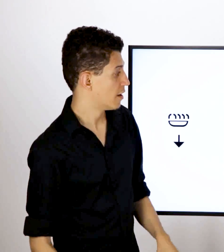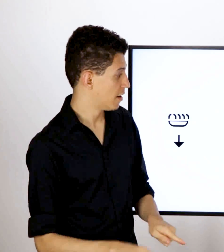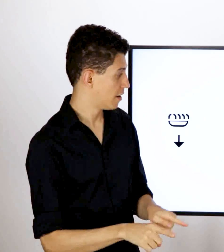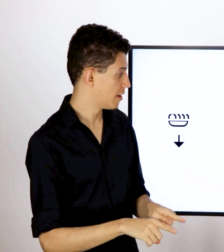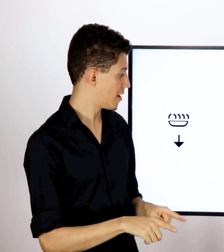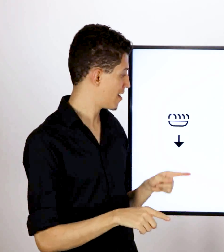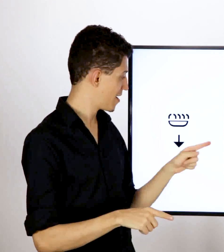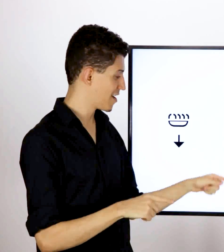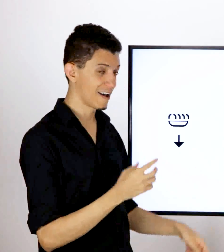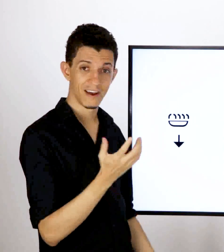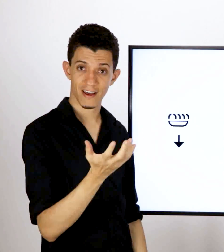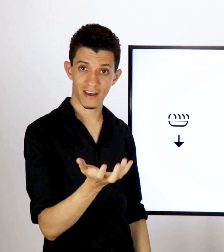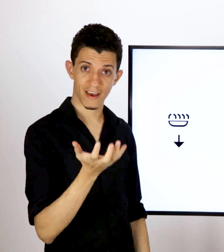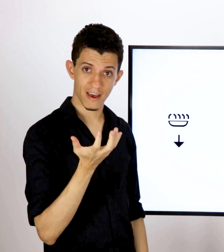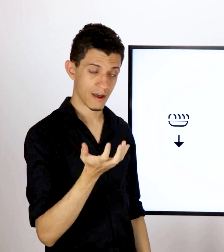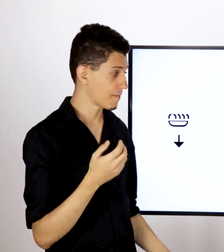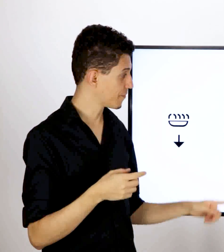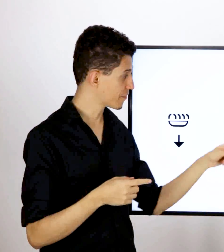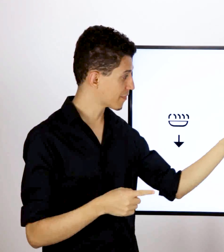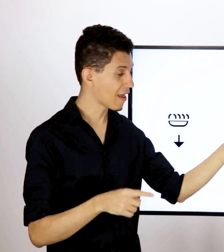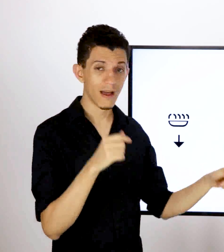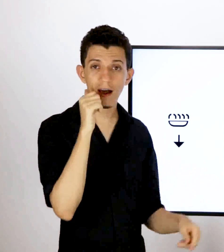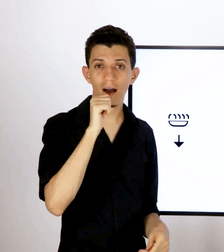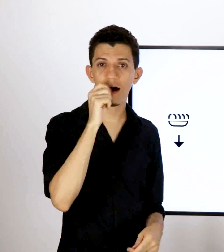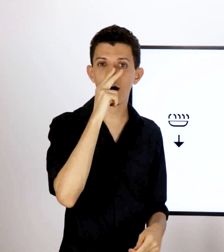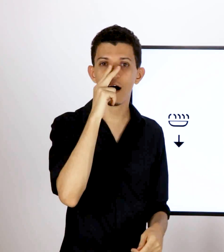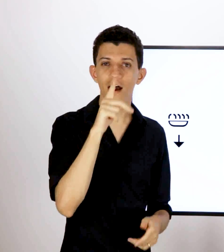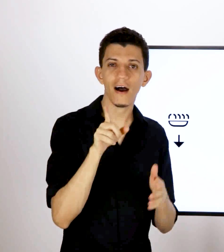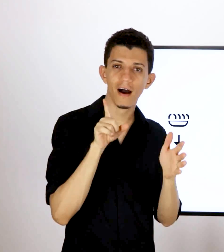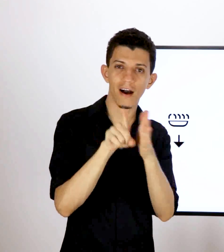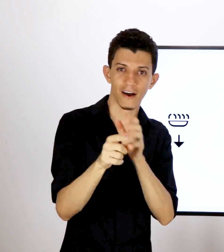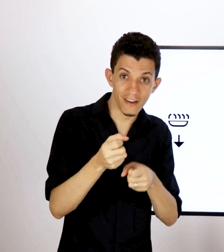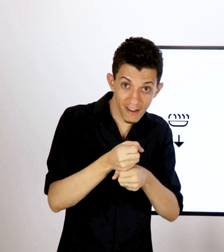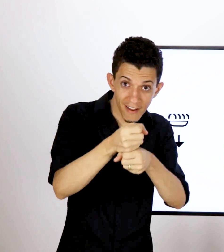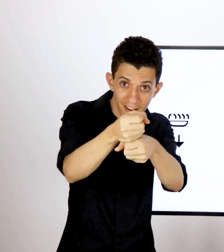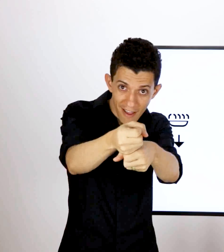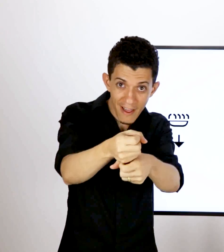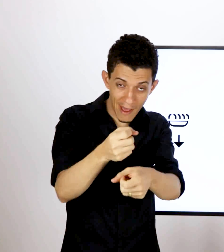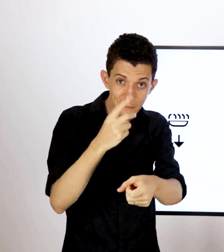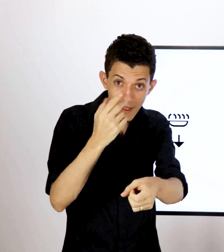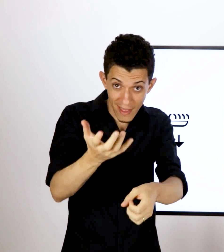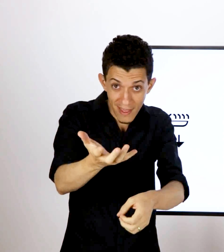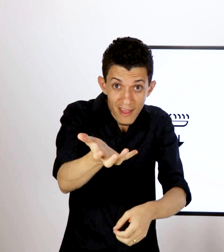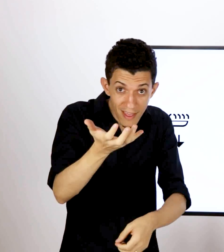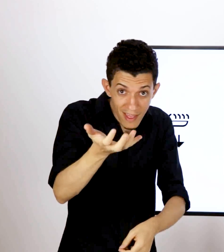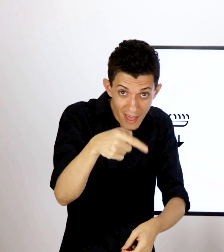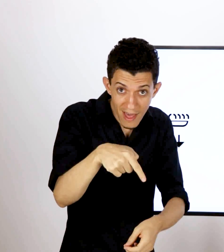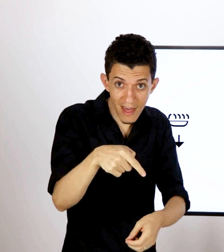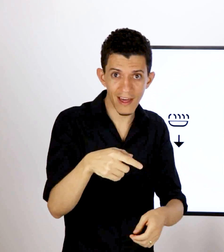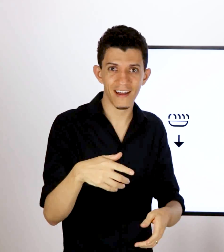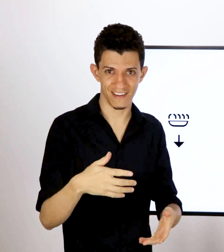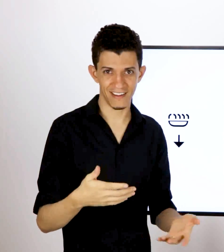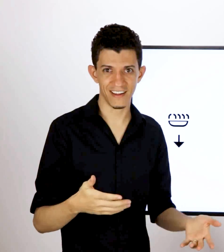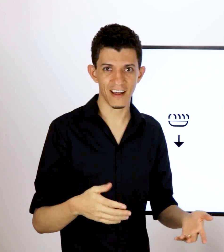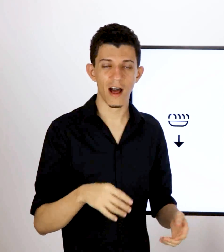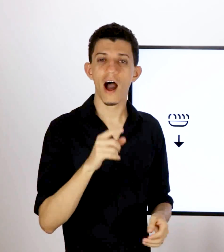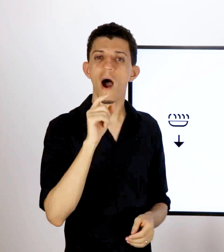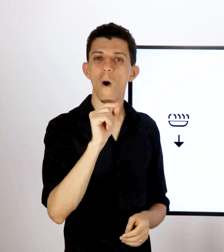de você compreender. Como nesse outro sinal, o sinal de querer, em que uma menina está oferecendo para você as flores. Como quem